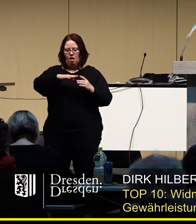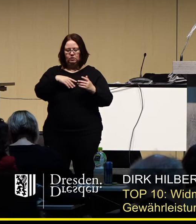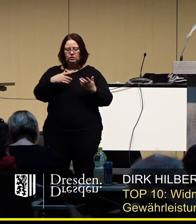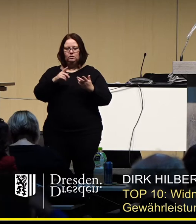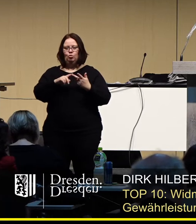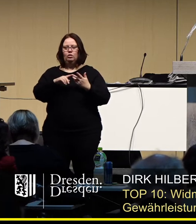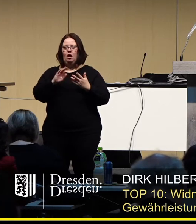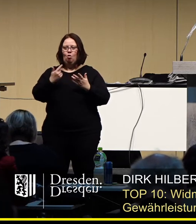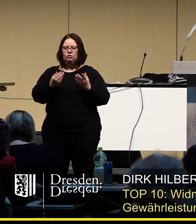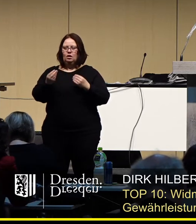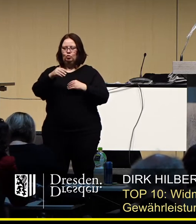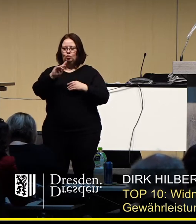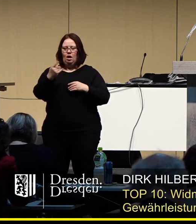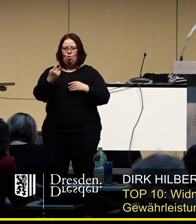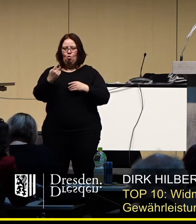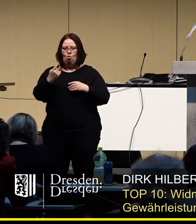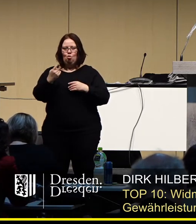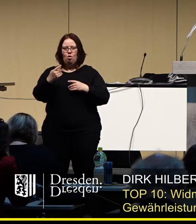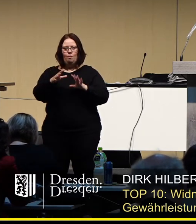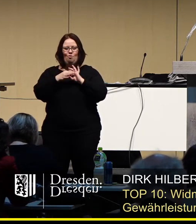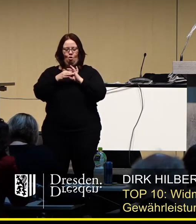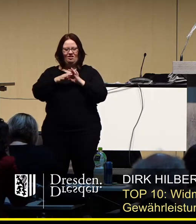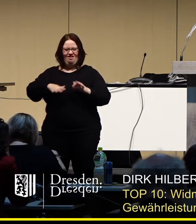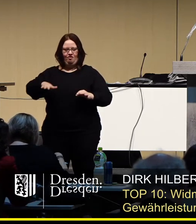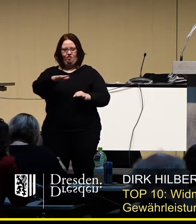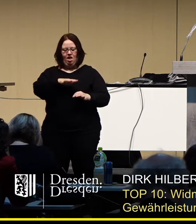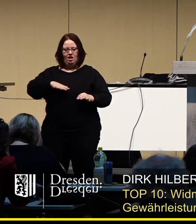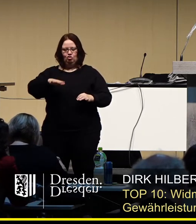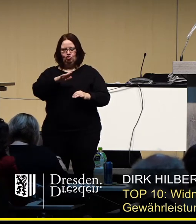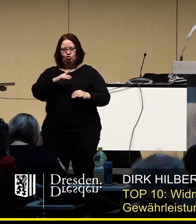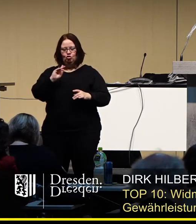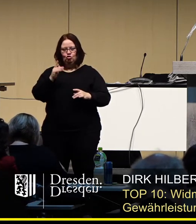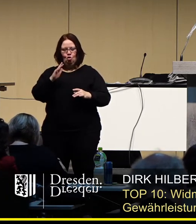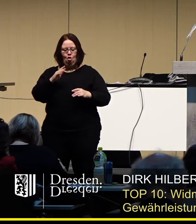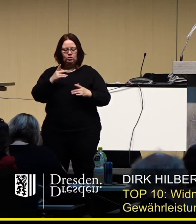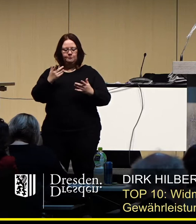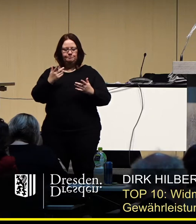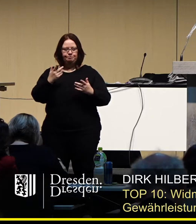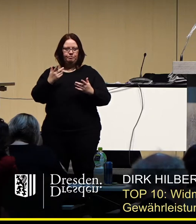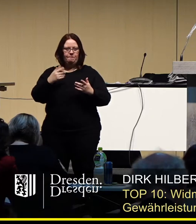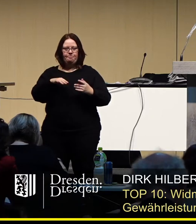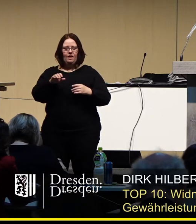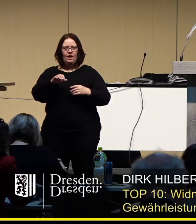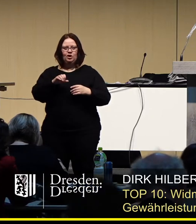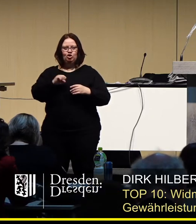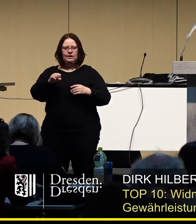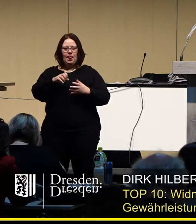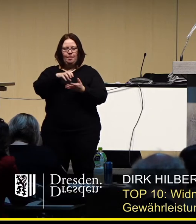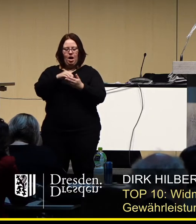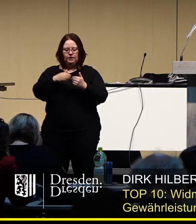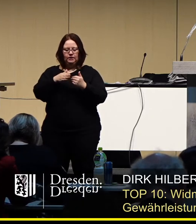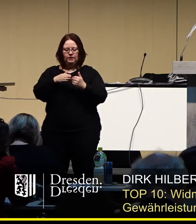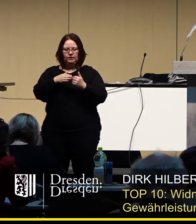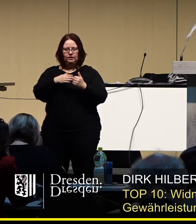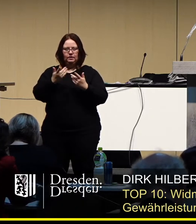Ganz genauso natürlich auch, wenn es um die Flächen geht, die an den Striezenmarkt direkt angrenzen,